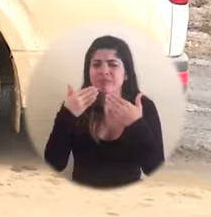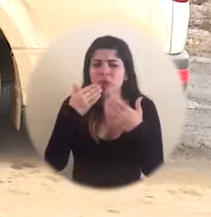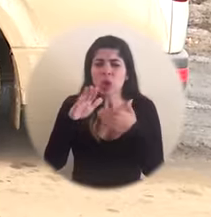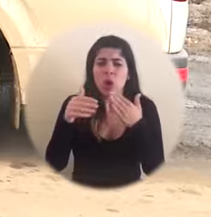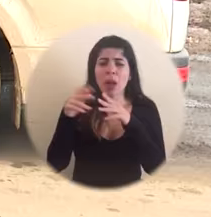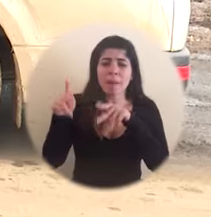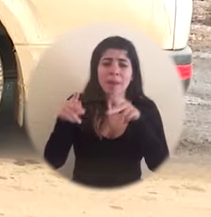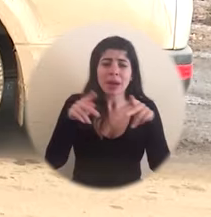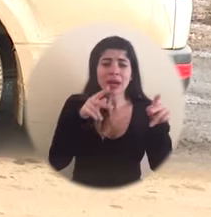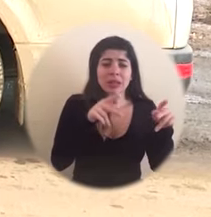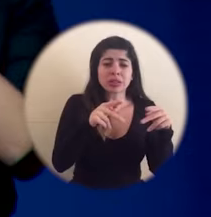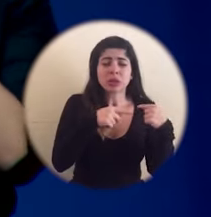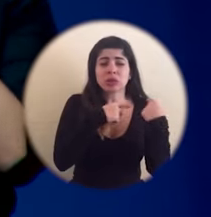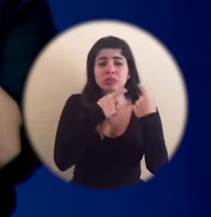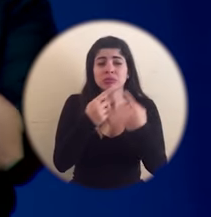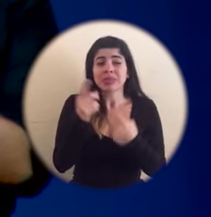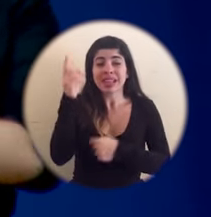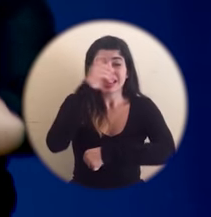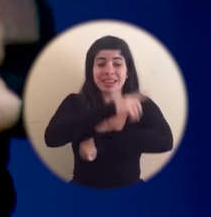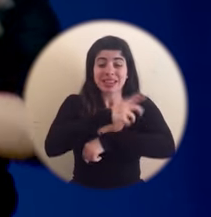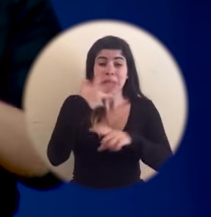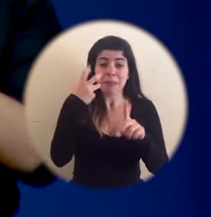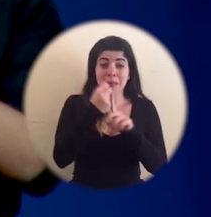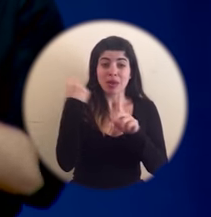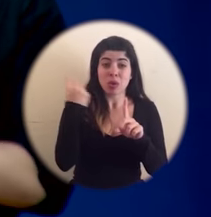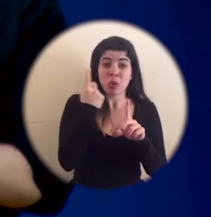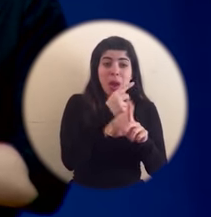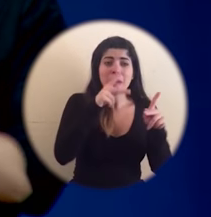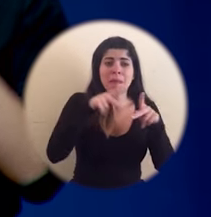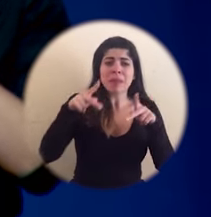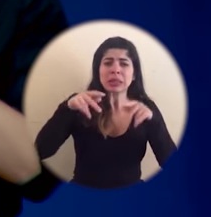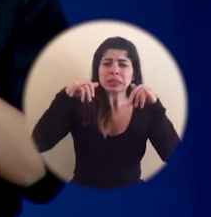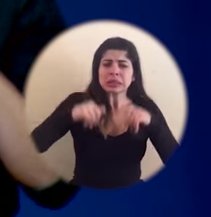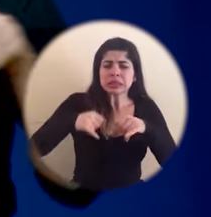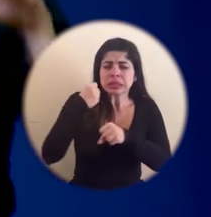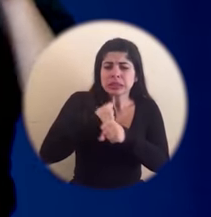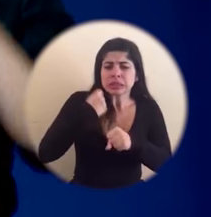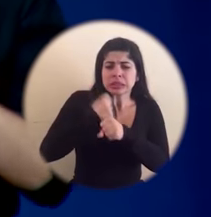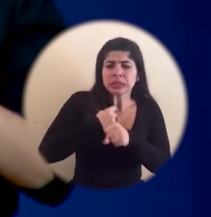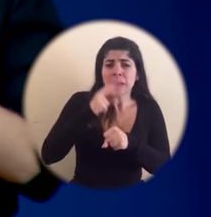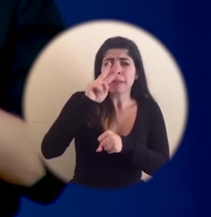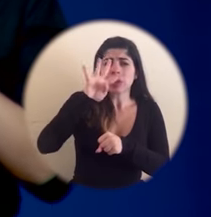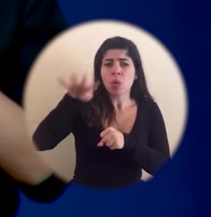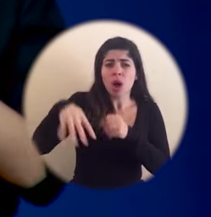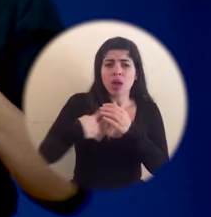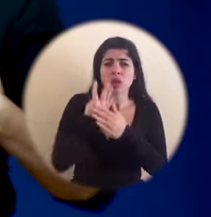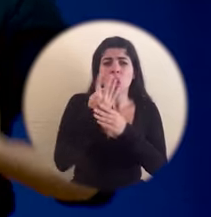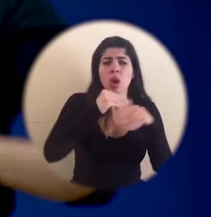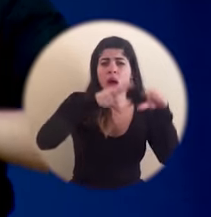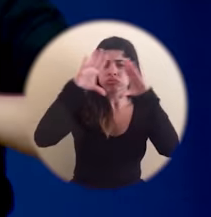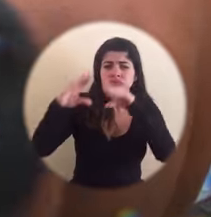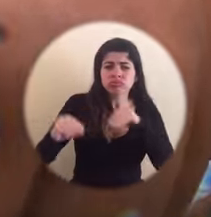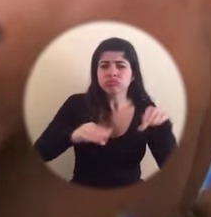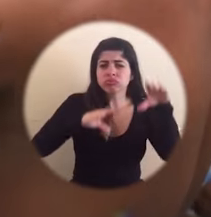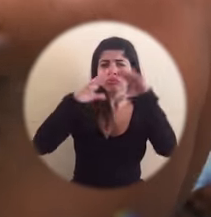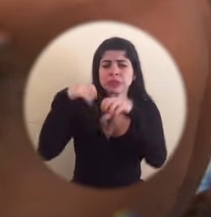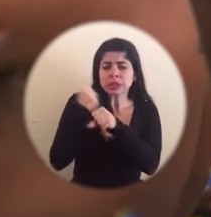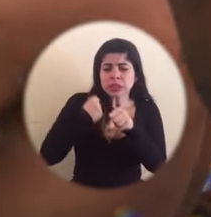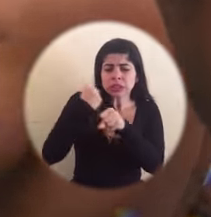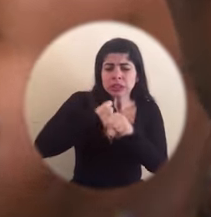que durante los hace dos días del impacto de Oto estuvieron disponibles 24 horas y que